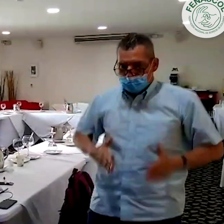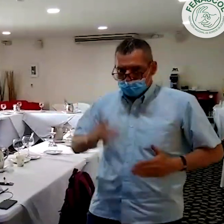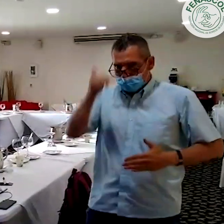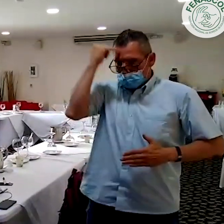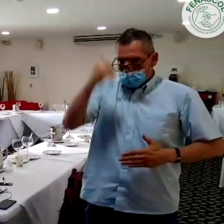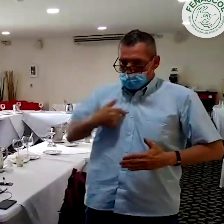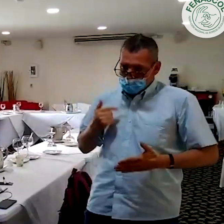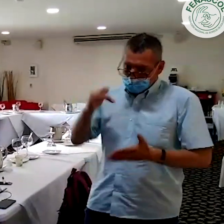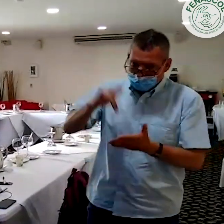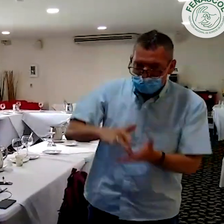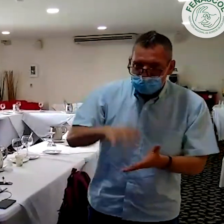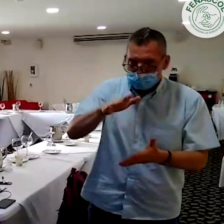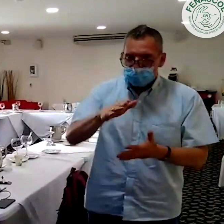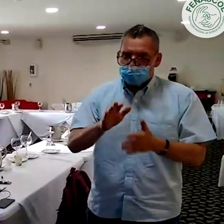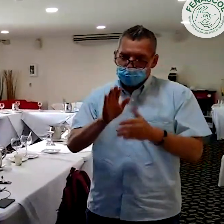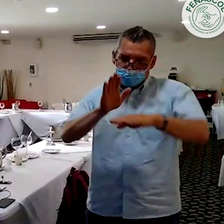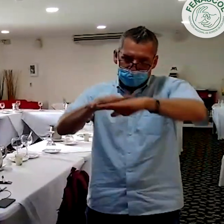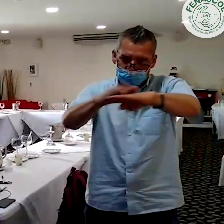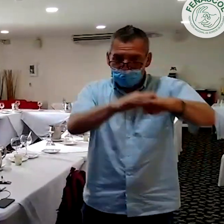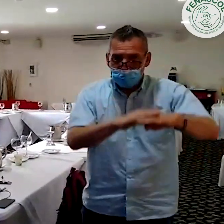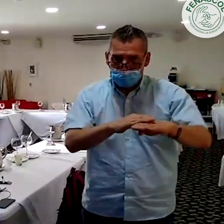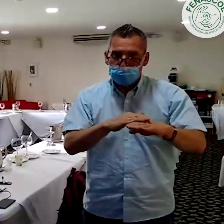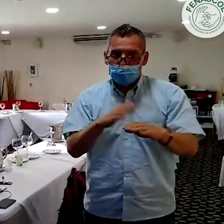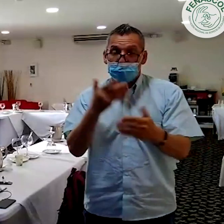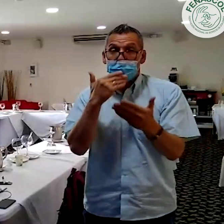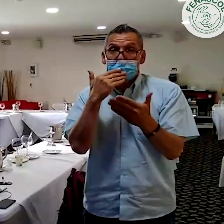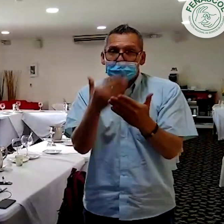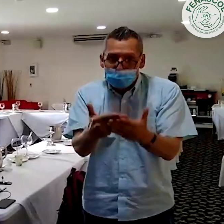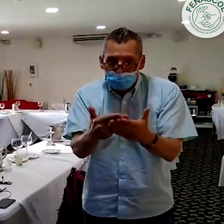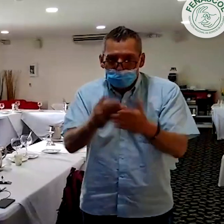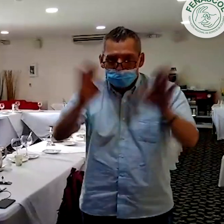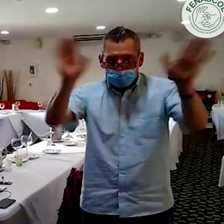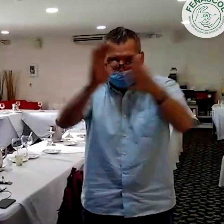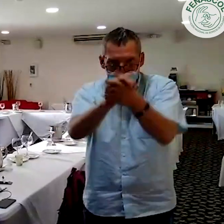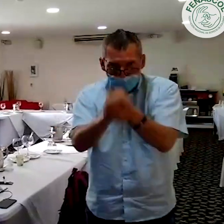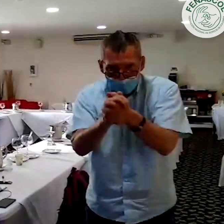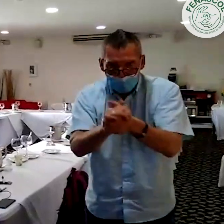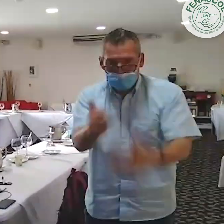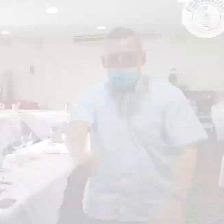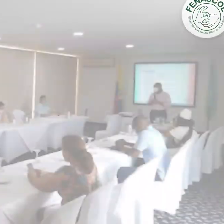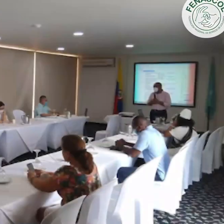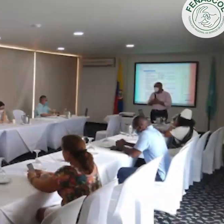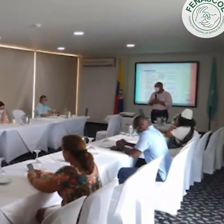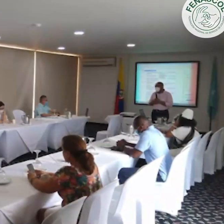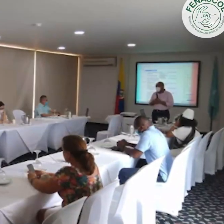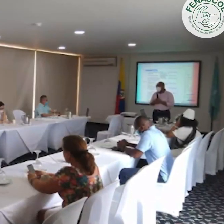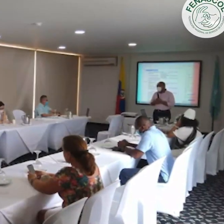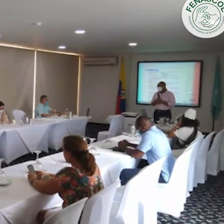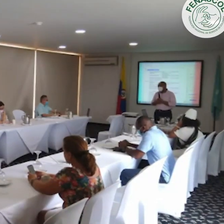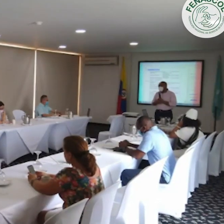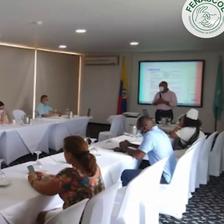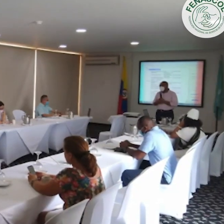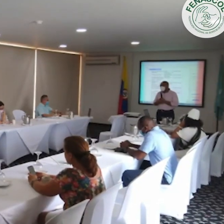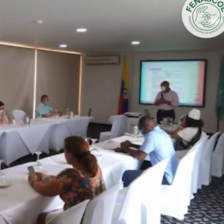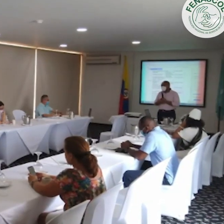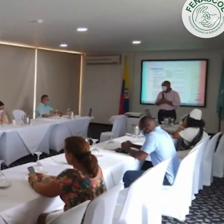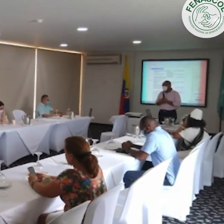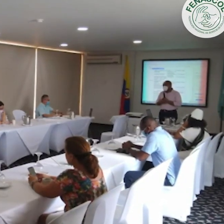el reconocimiento de la lengua de señas y que aumente su uso y siga mejorando a futuro. Por esto participo yo, José Leal,